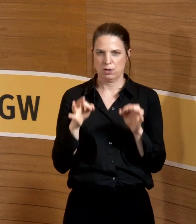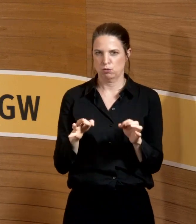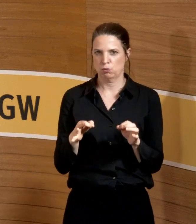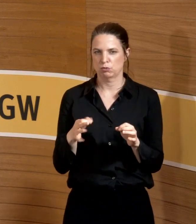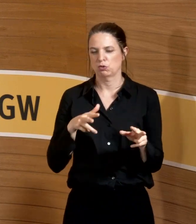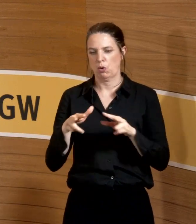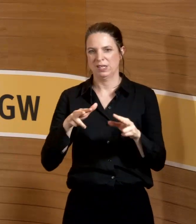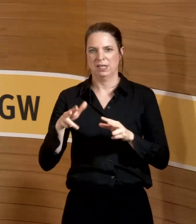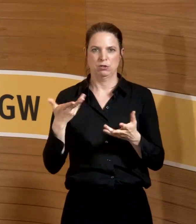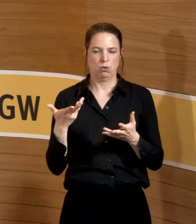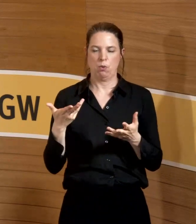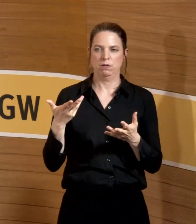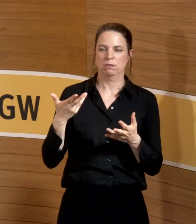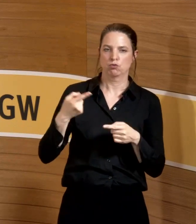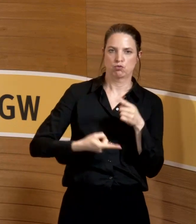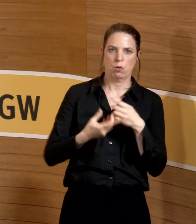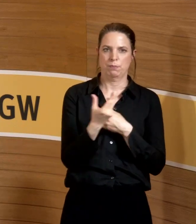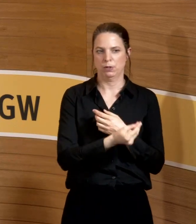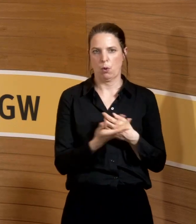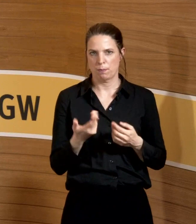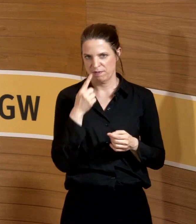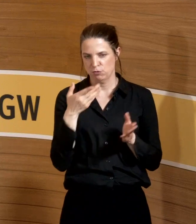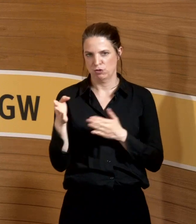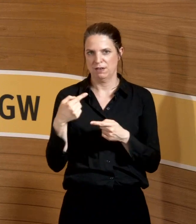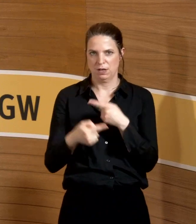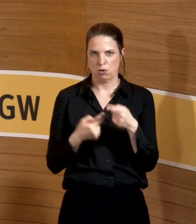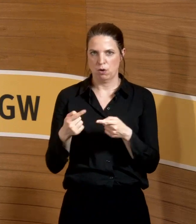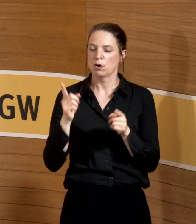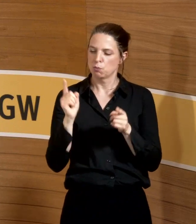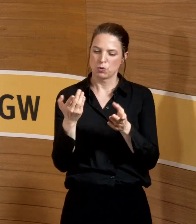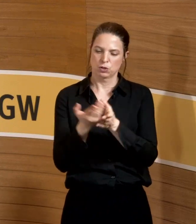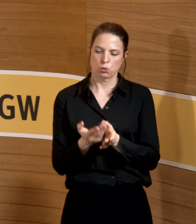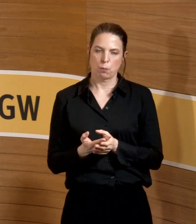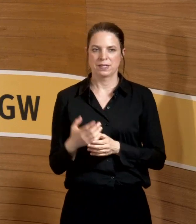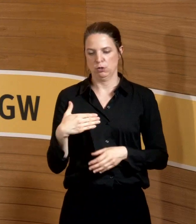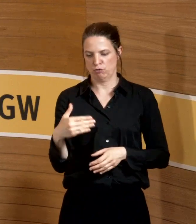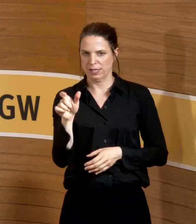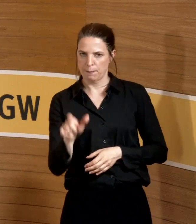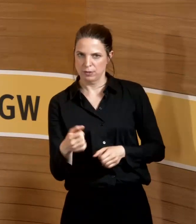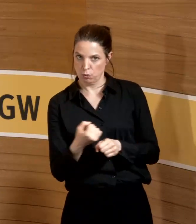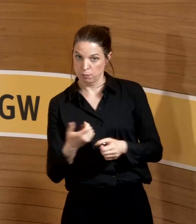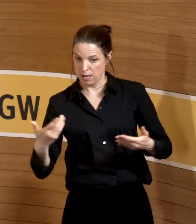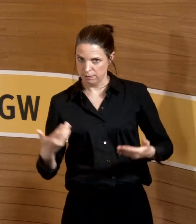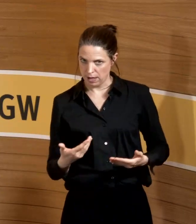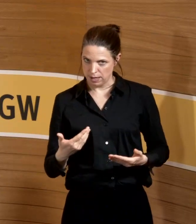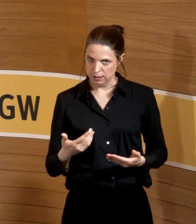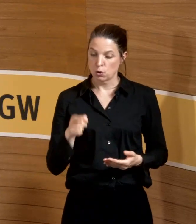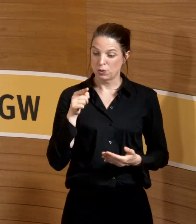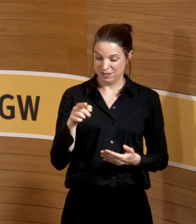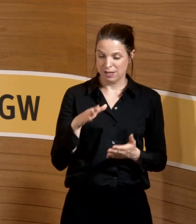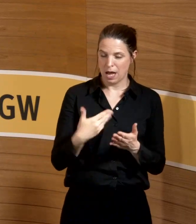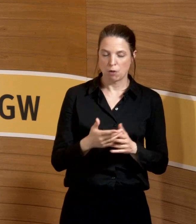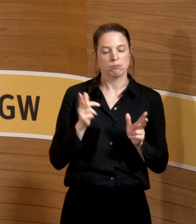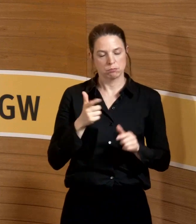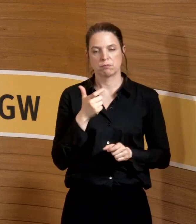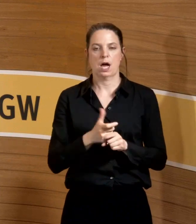Organisationsverschulden. Es ist zu dokumentieren, was die Schwangere macht. Es ist zu dokumentieren, dass das verantwortbar ist. Kommen wir gleich